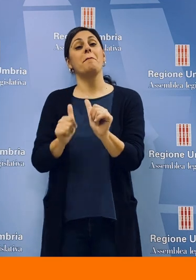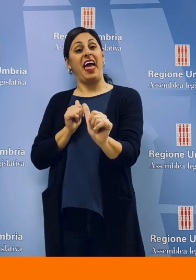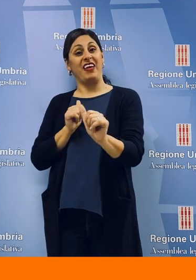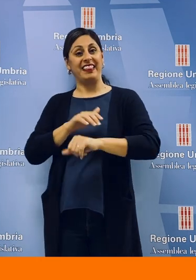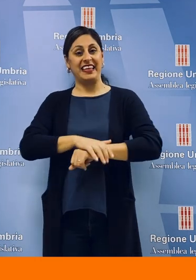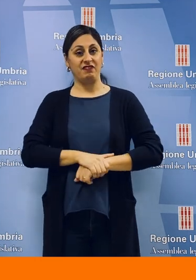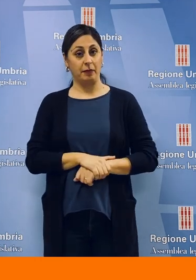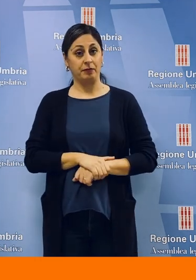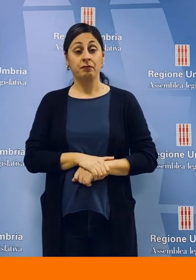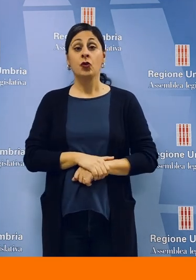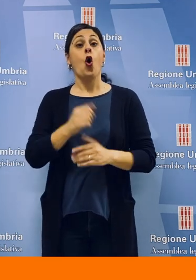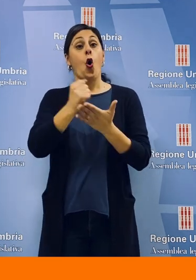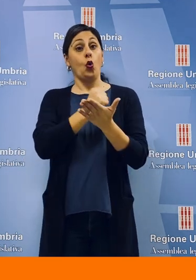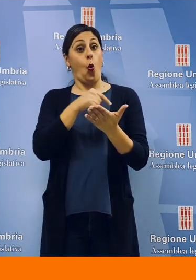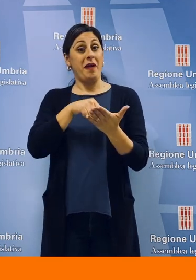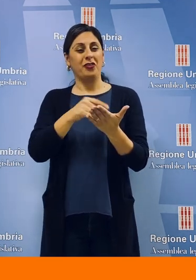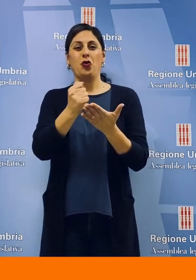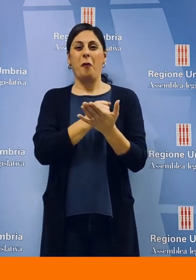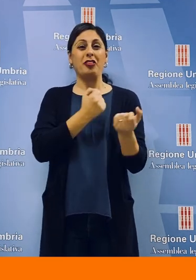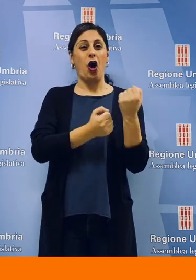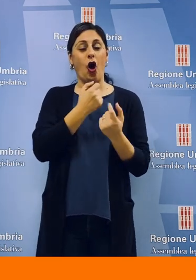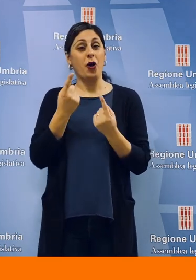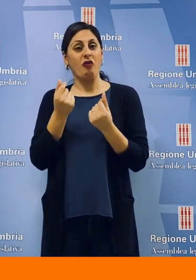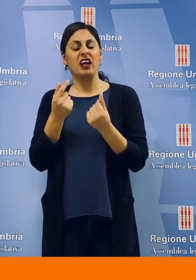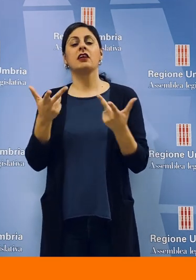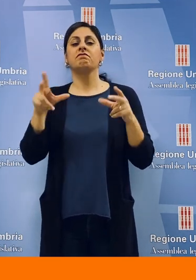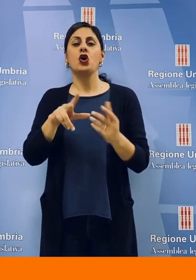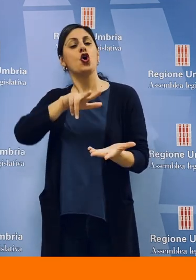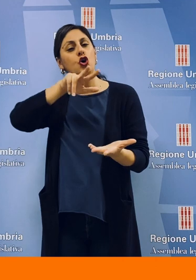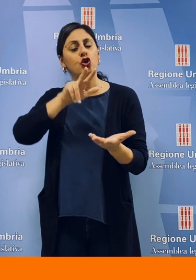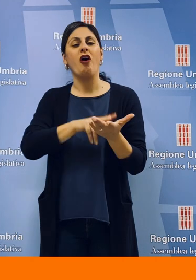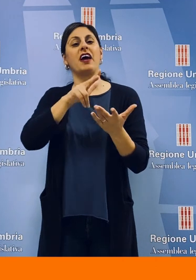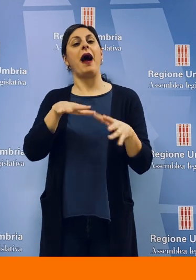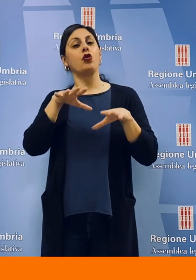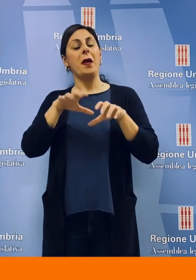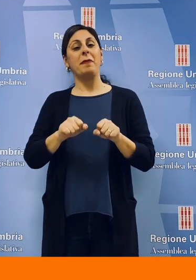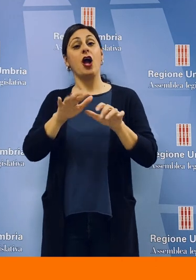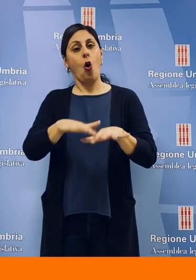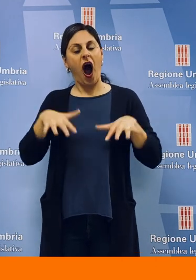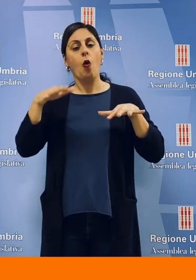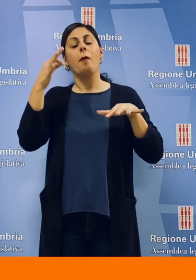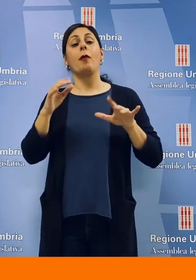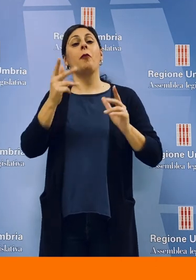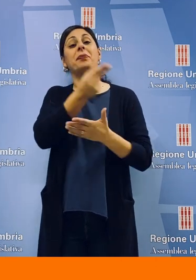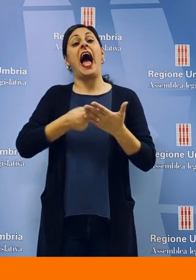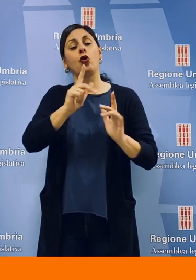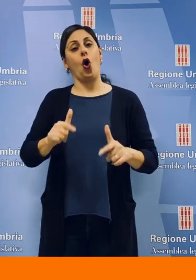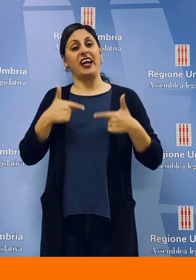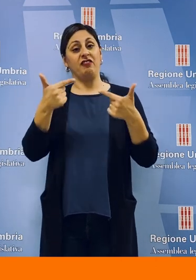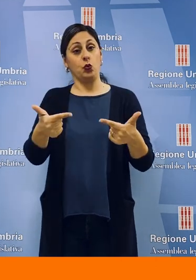prossimo anno diverrà anche una partecipazione preventiva. Nel documento economico e finanziario vengono confermati